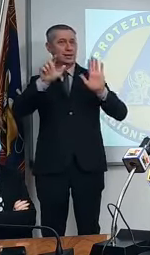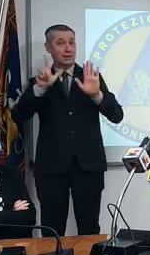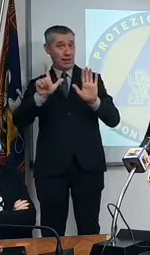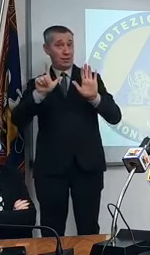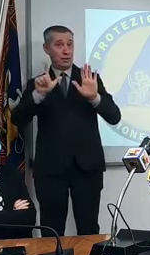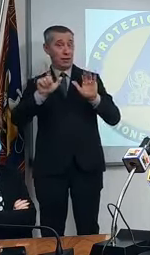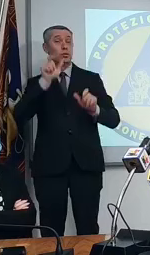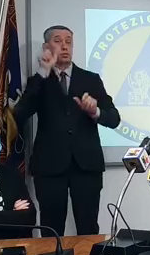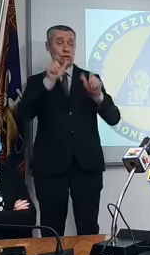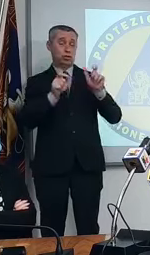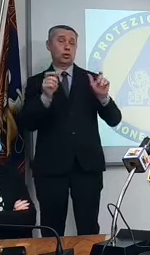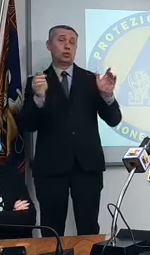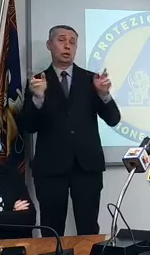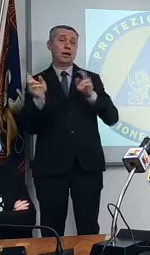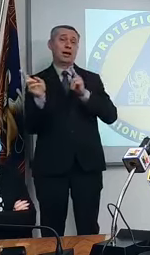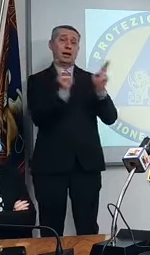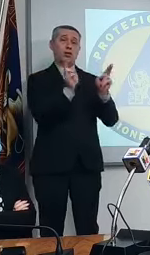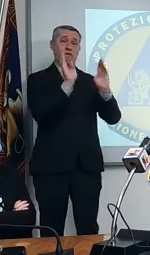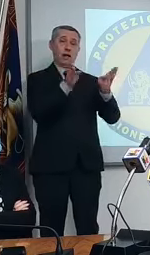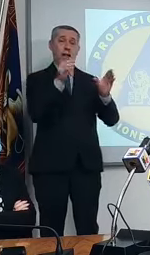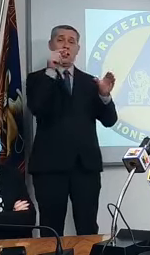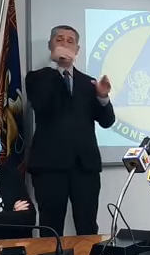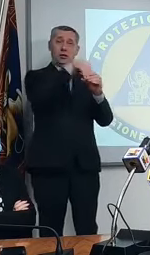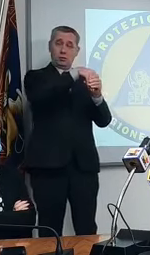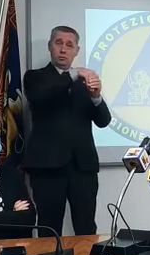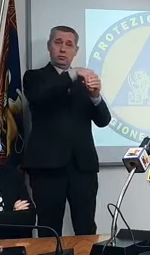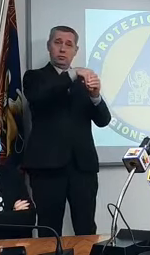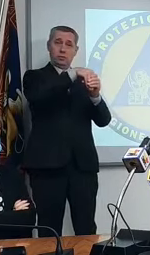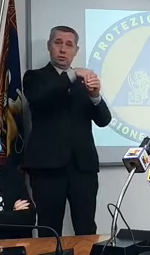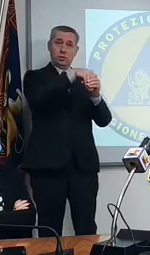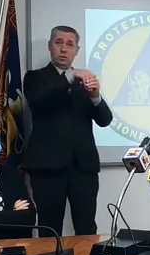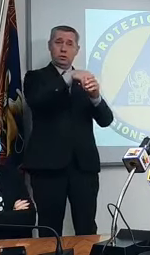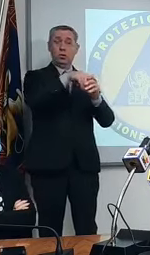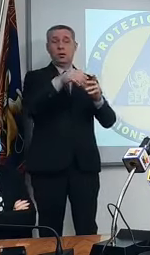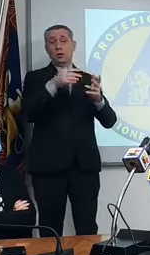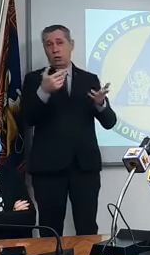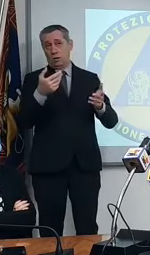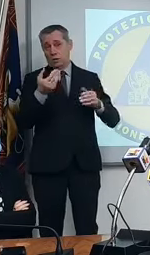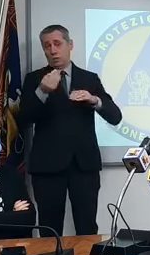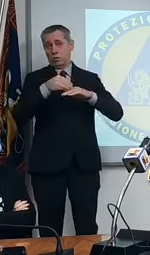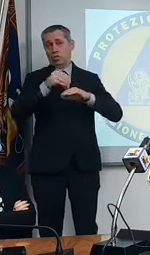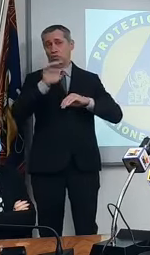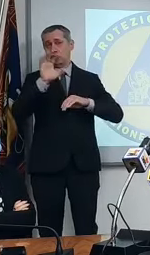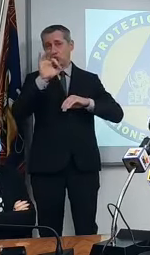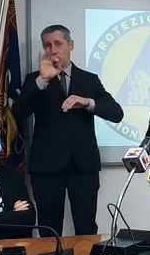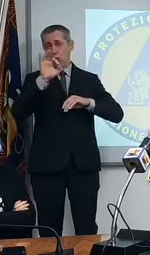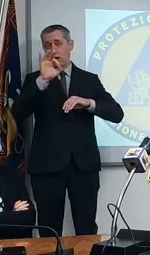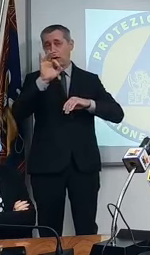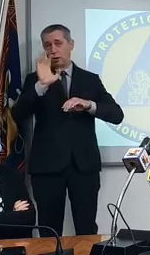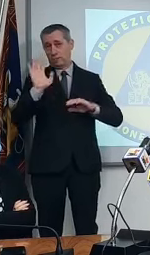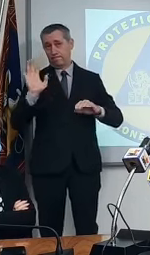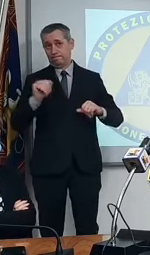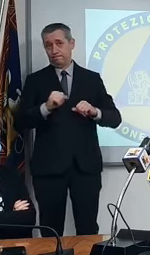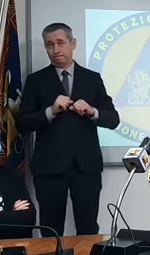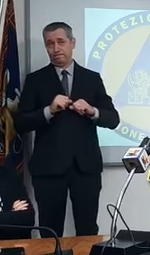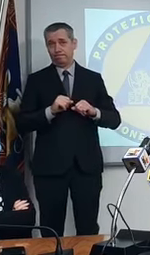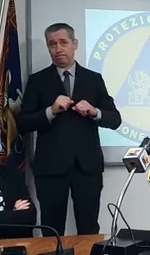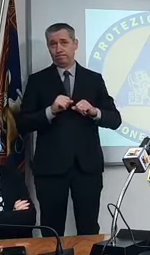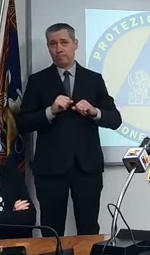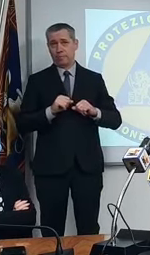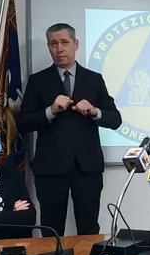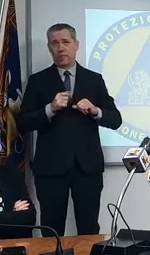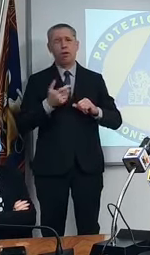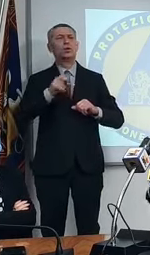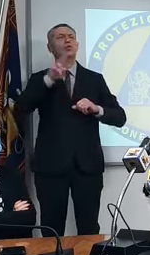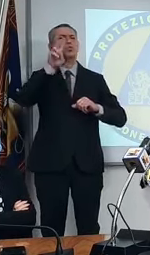persone ricoverate in ospedale più 50 pazienti. Come si articolano